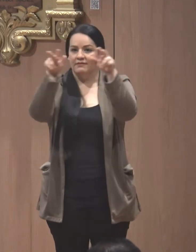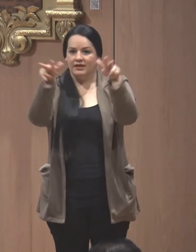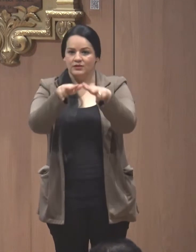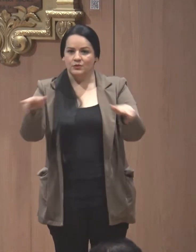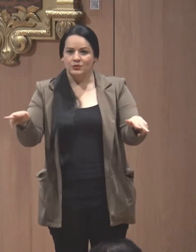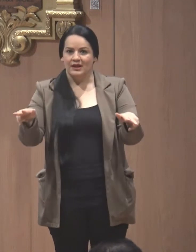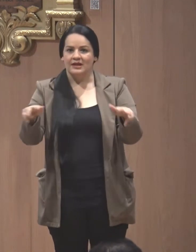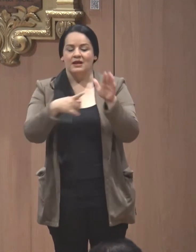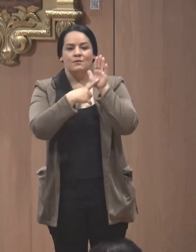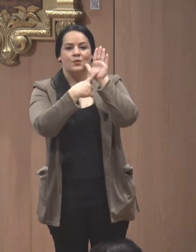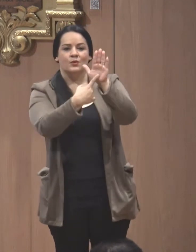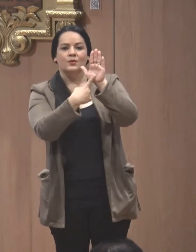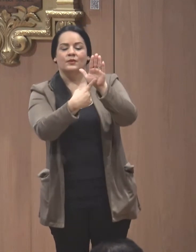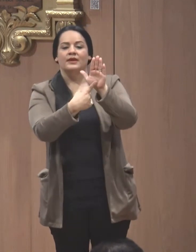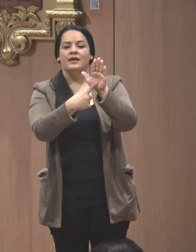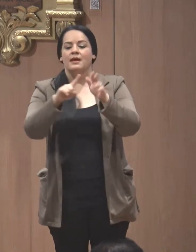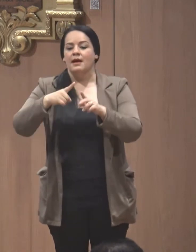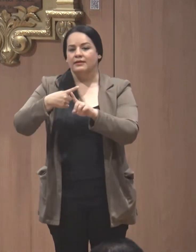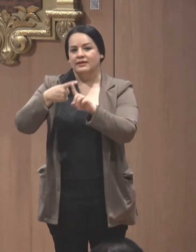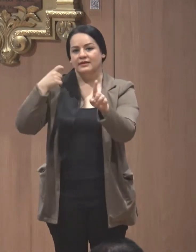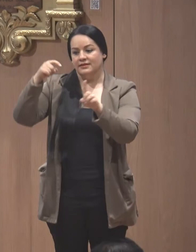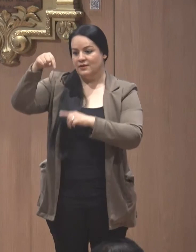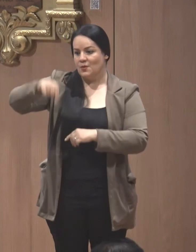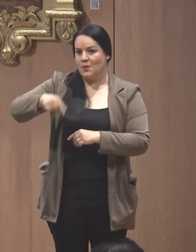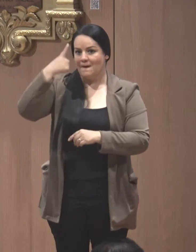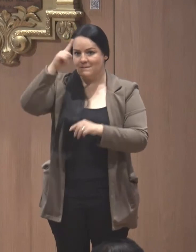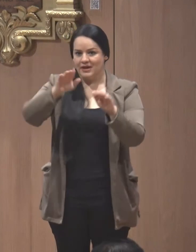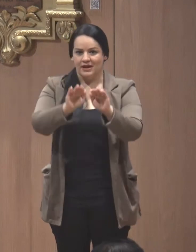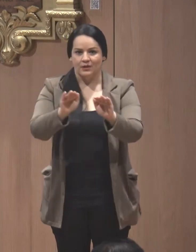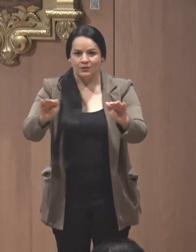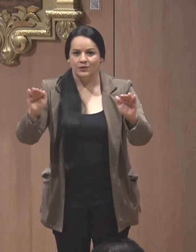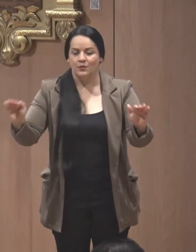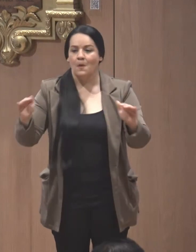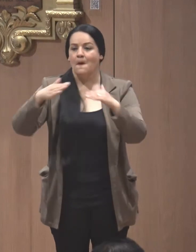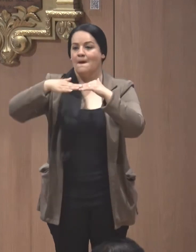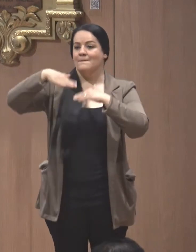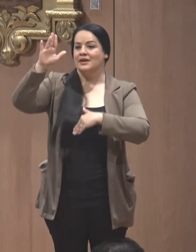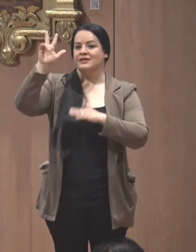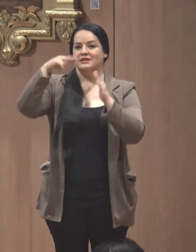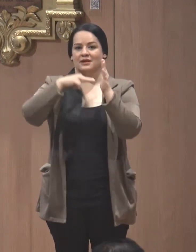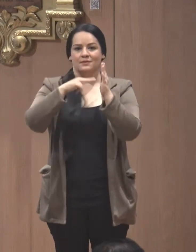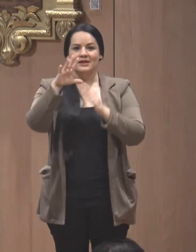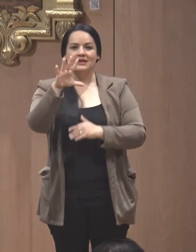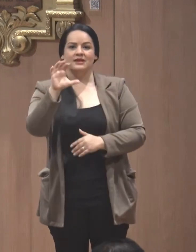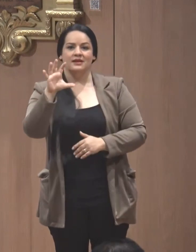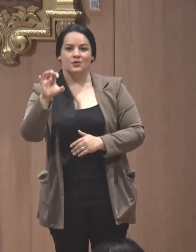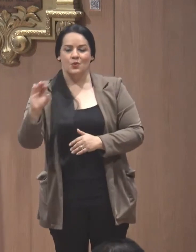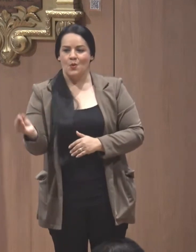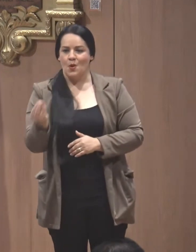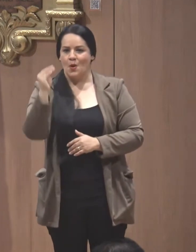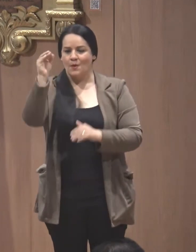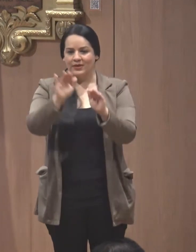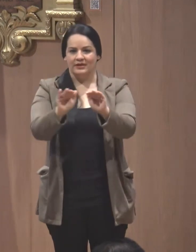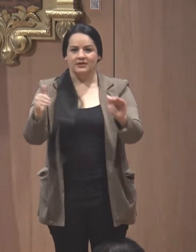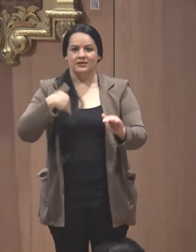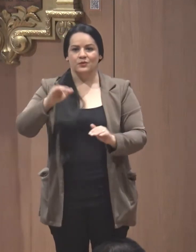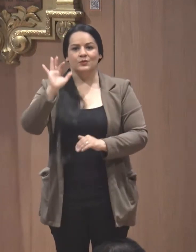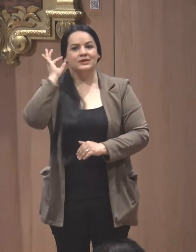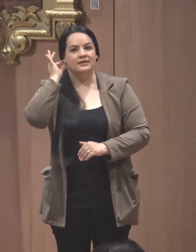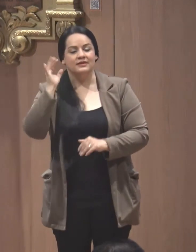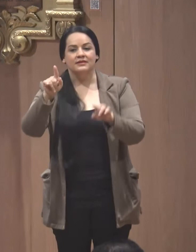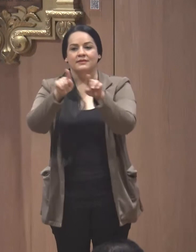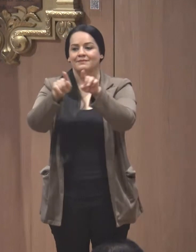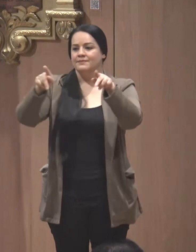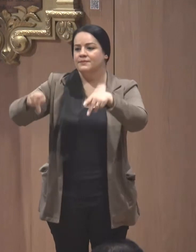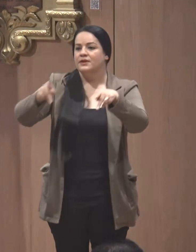que transmitiremos a partir de hoy para la niñez, los más de 3.500 jóvenes, niños, niñas y